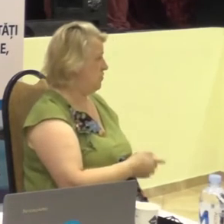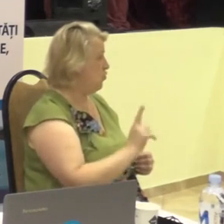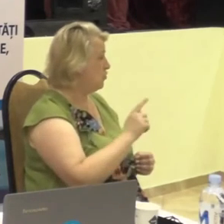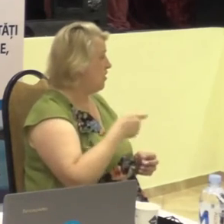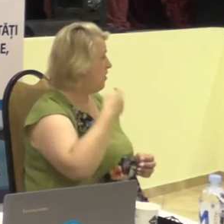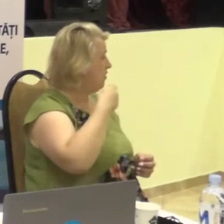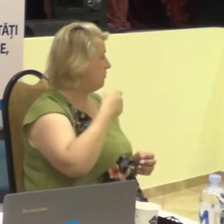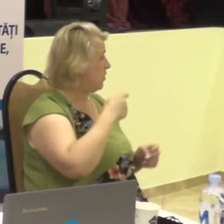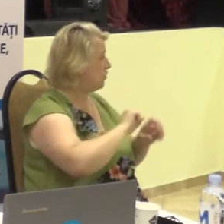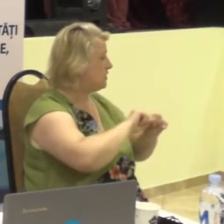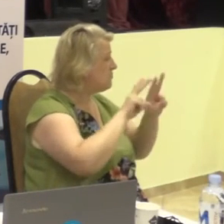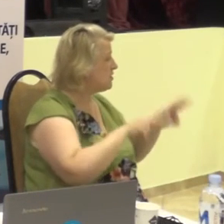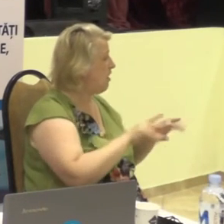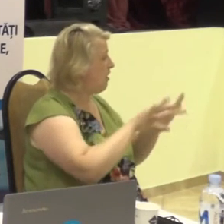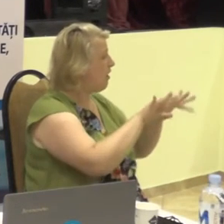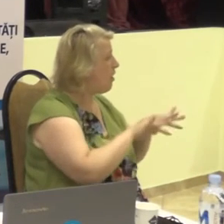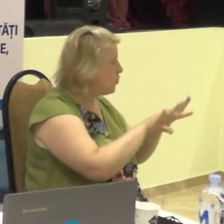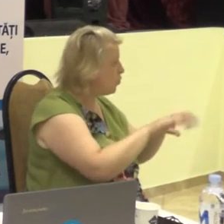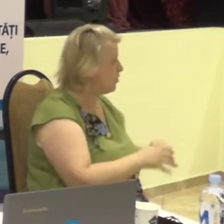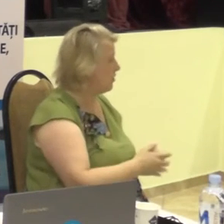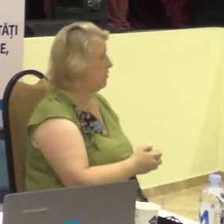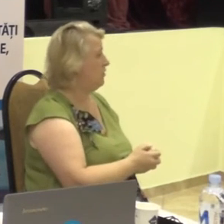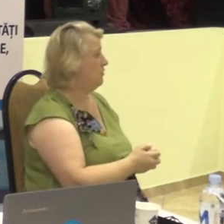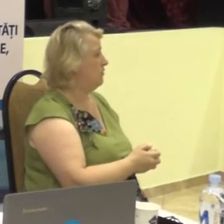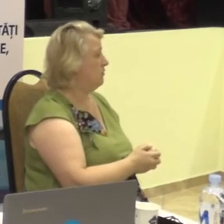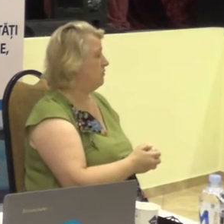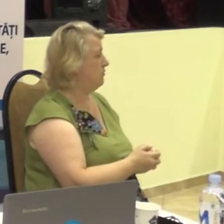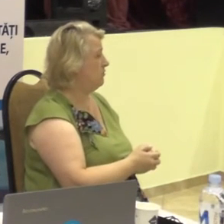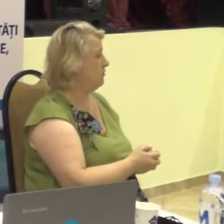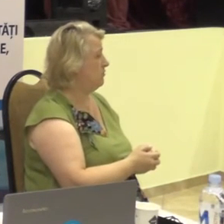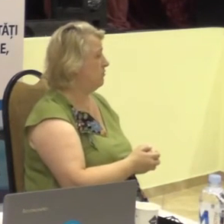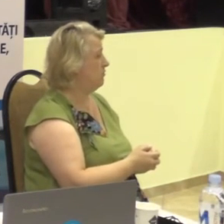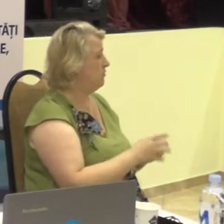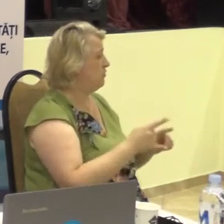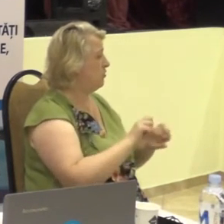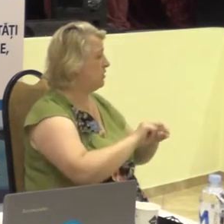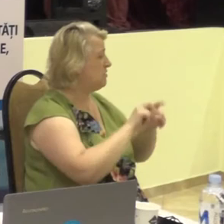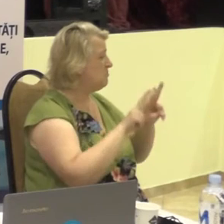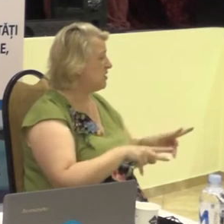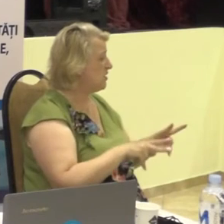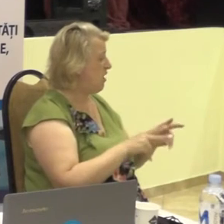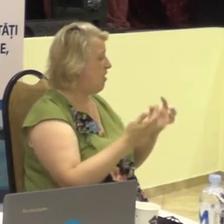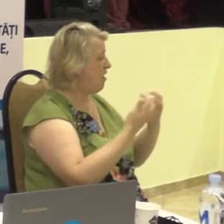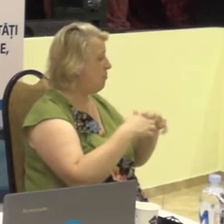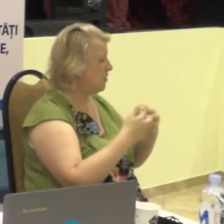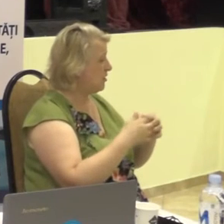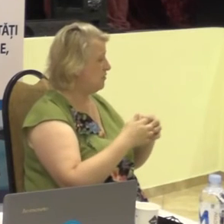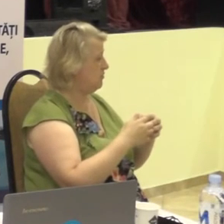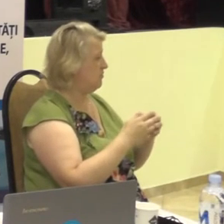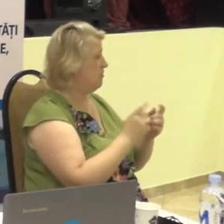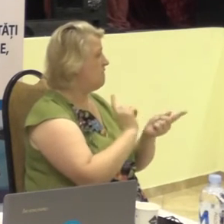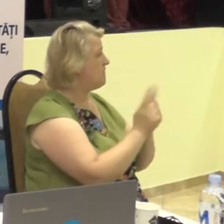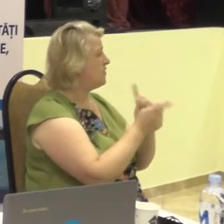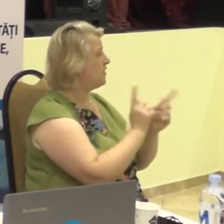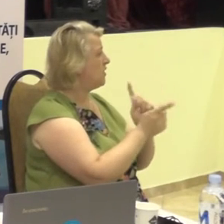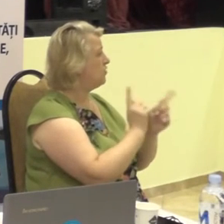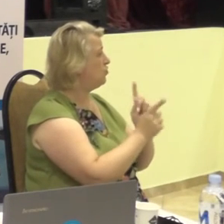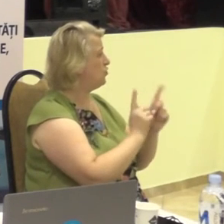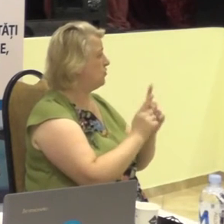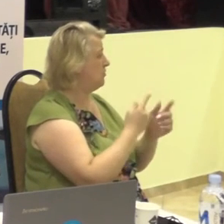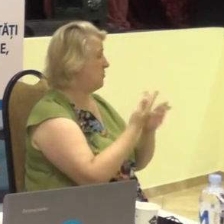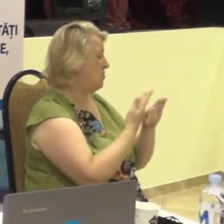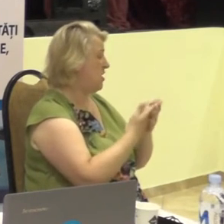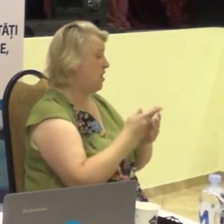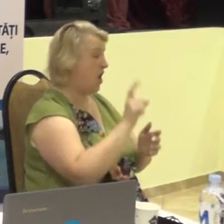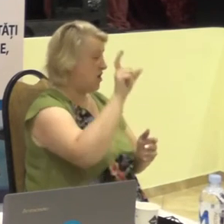aparat ai timi, un aparat de traducere din limba vorbită în limbajul